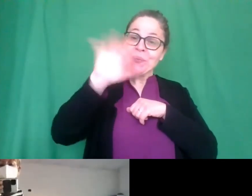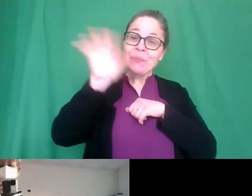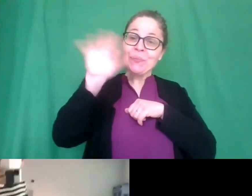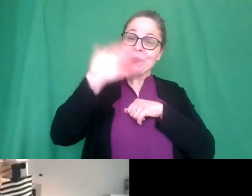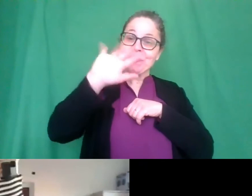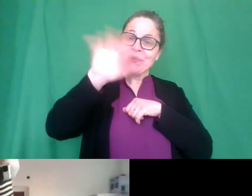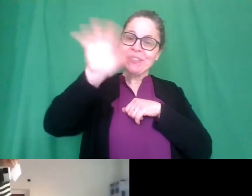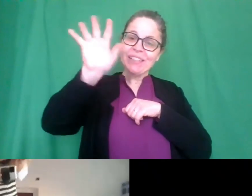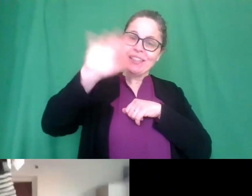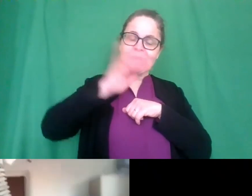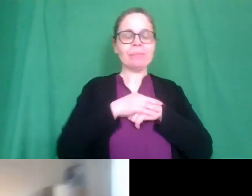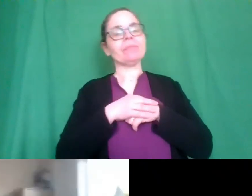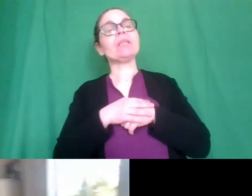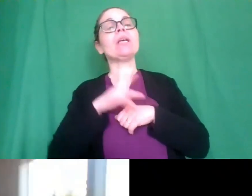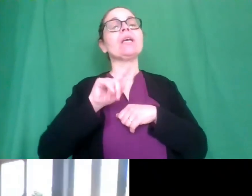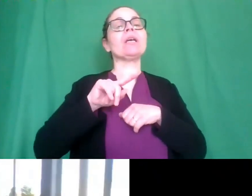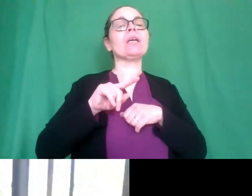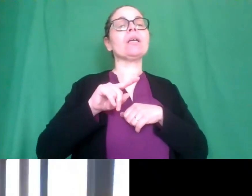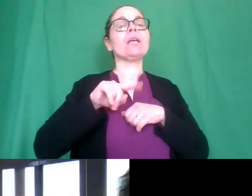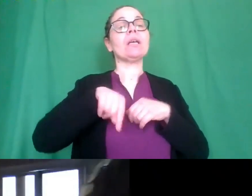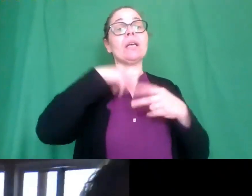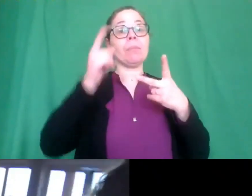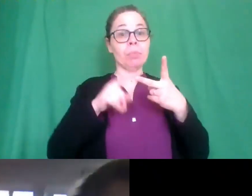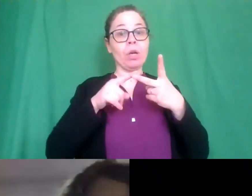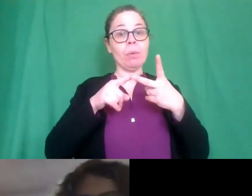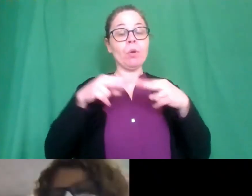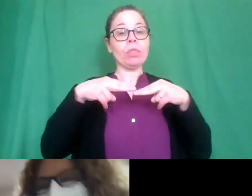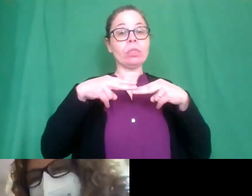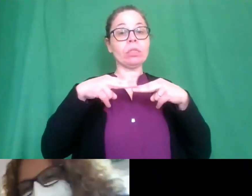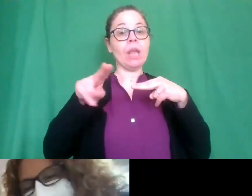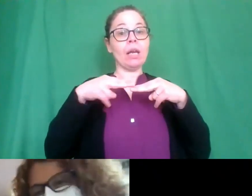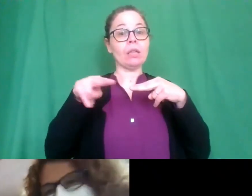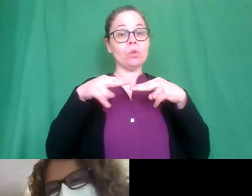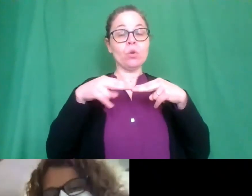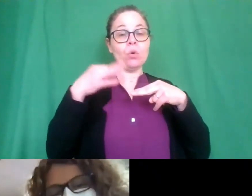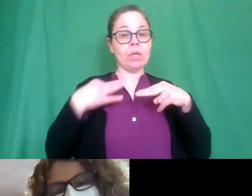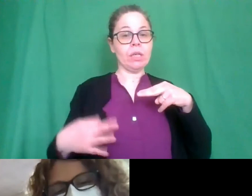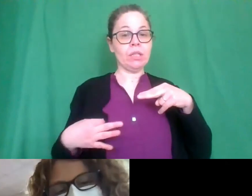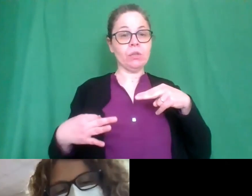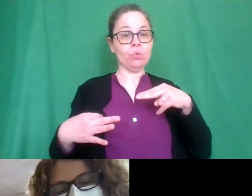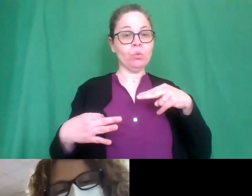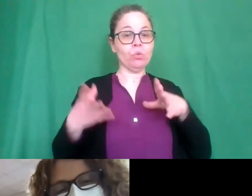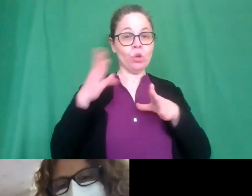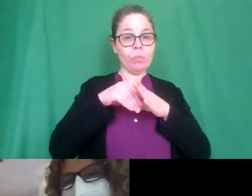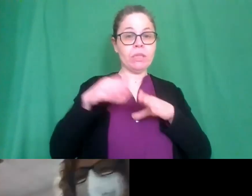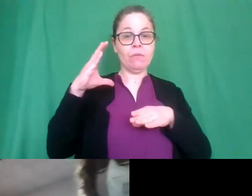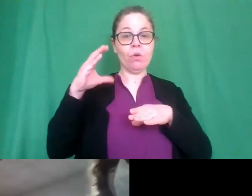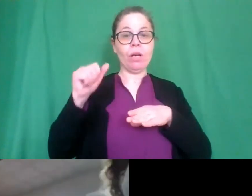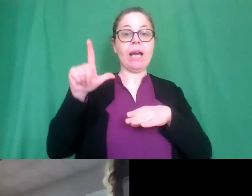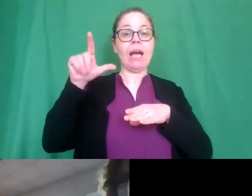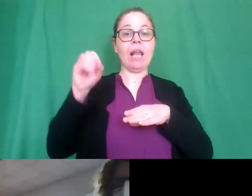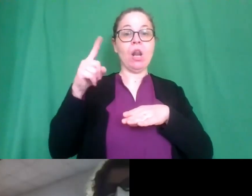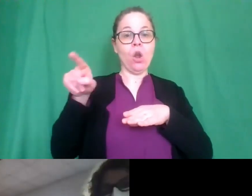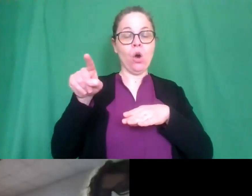e poi abbiamo da Taranto sempre dall'Istituto Comprensivo Calò il plesso